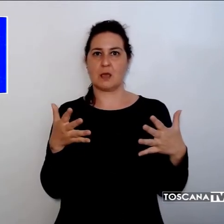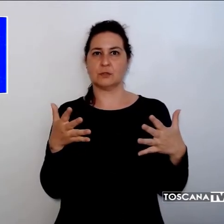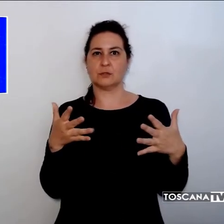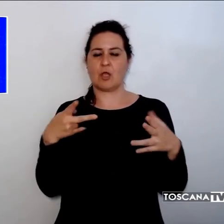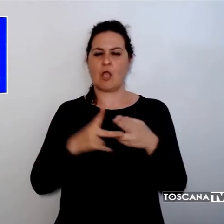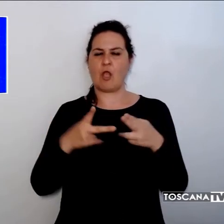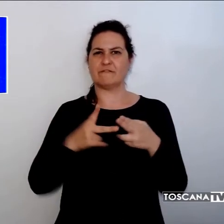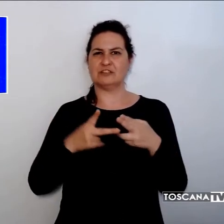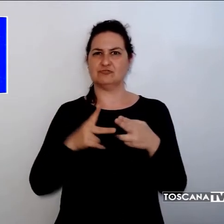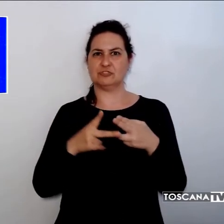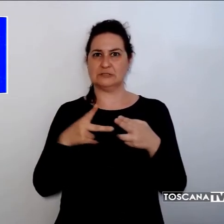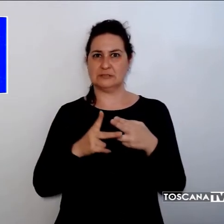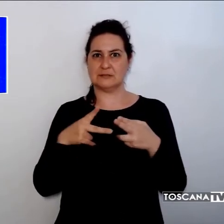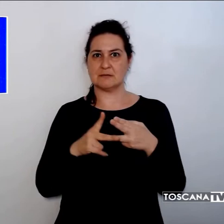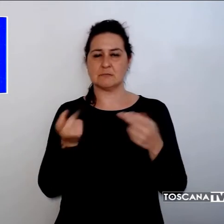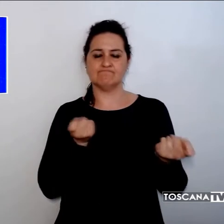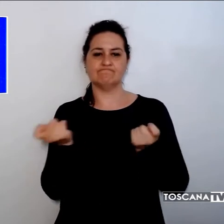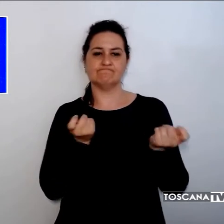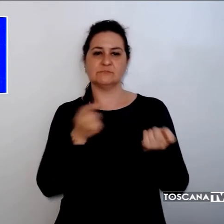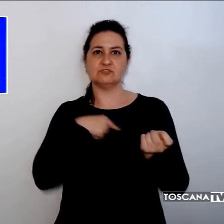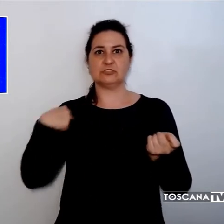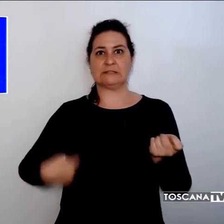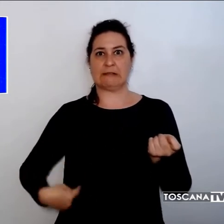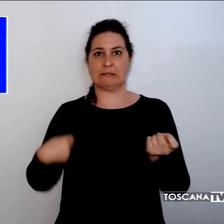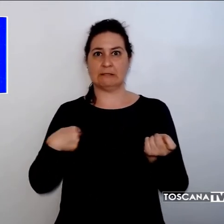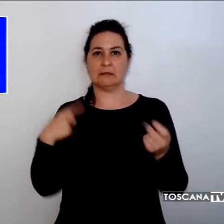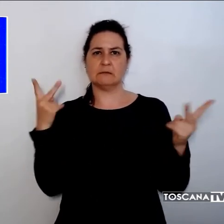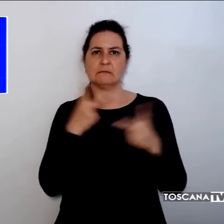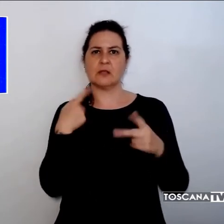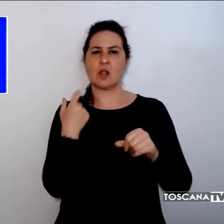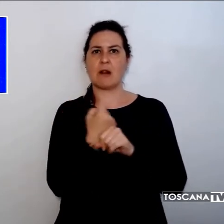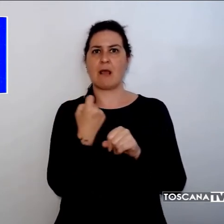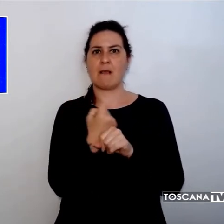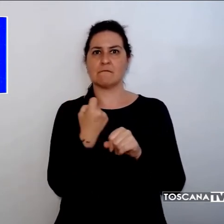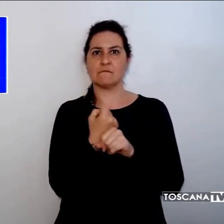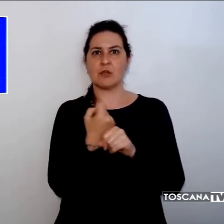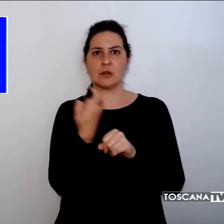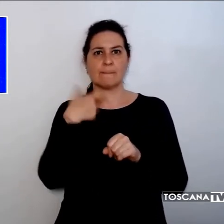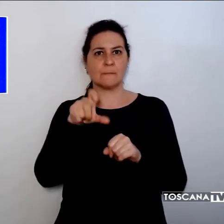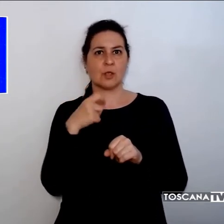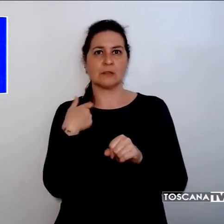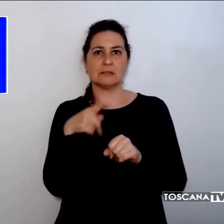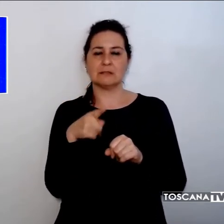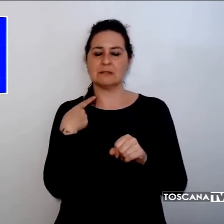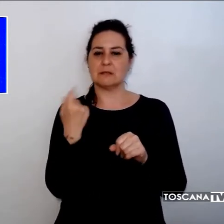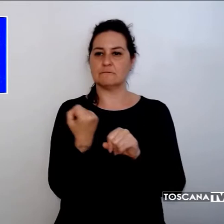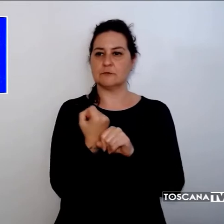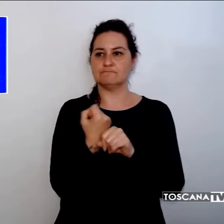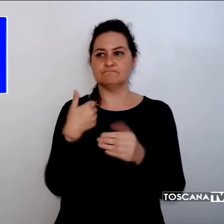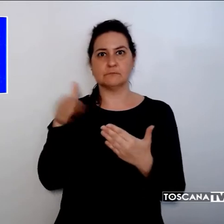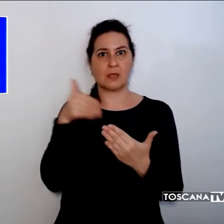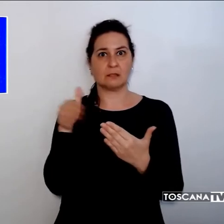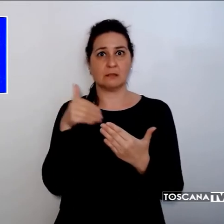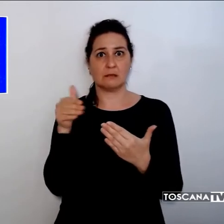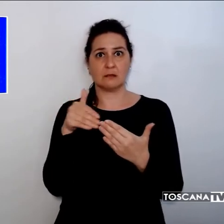cinesi, dove stava compiendo alcuni lavori per conto di una ditta edile. Secondo una prima